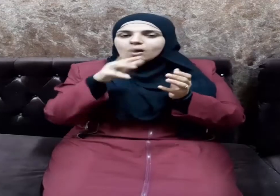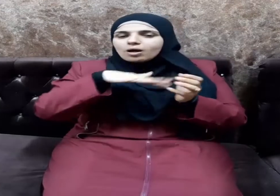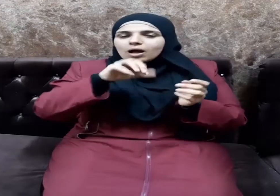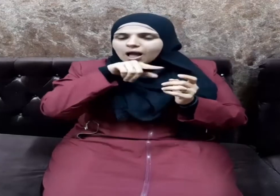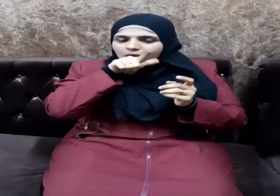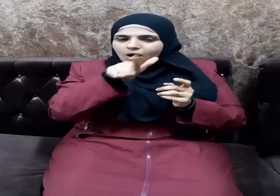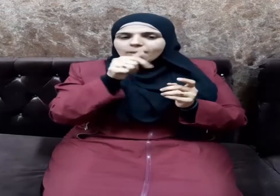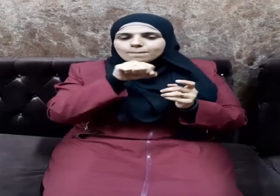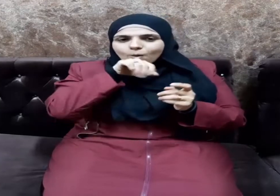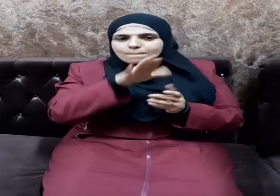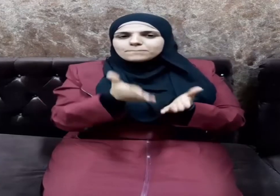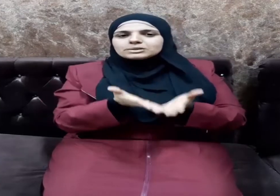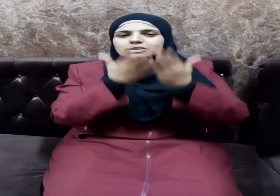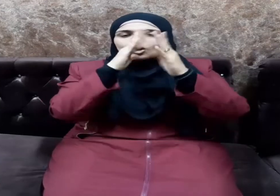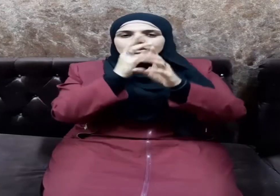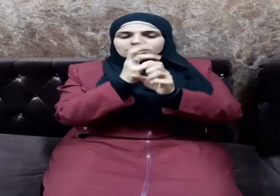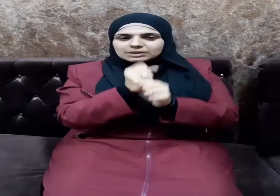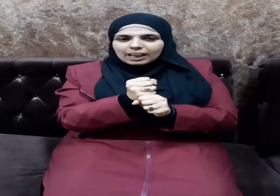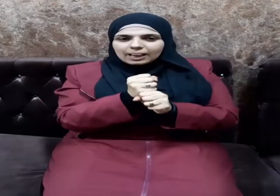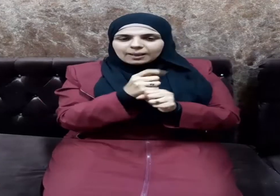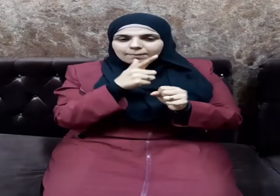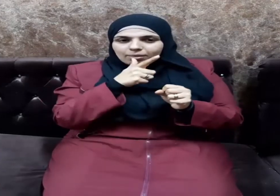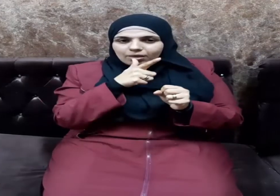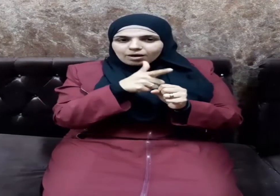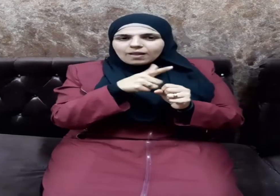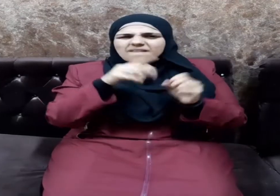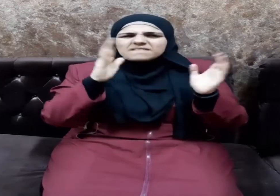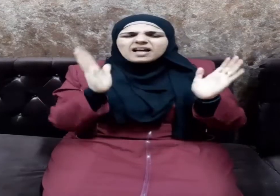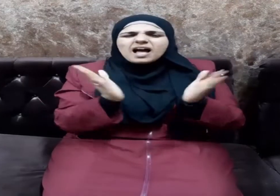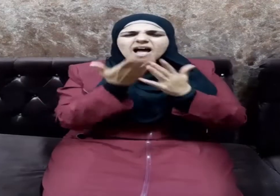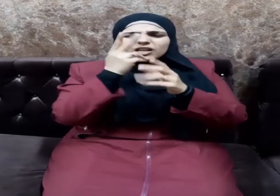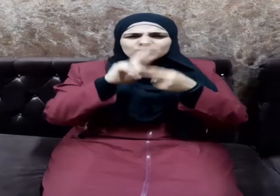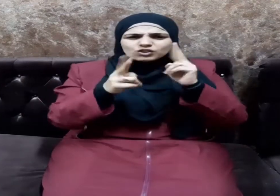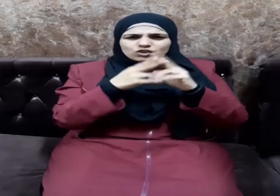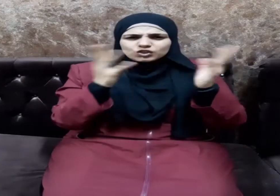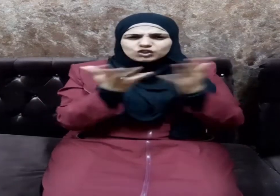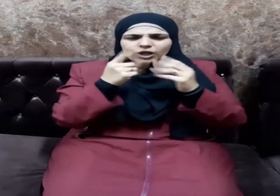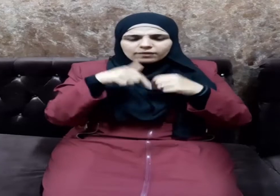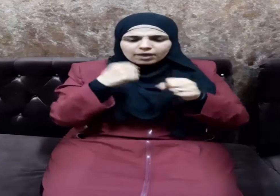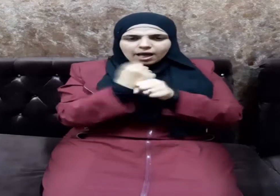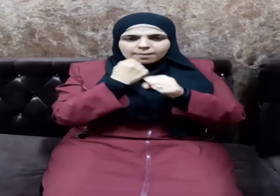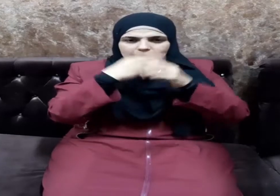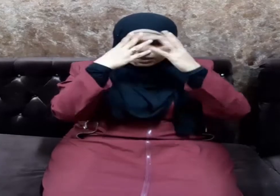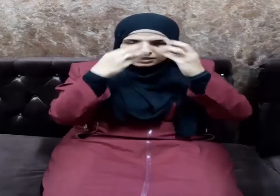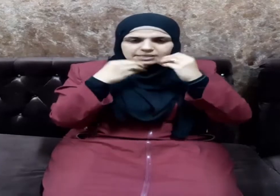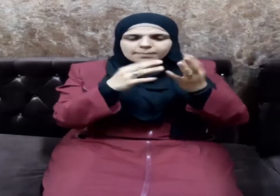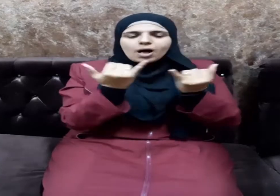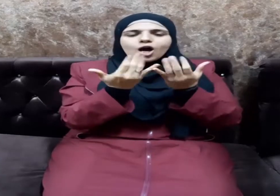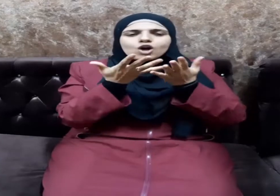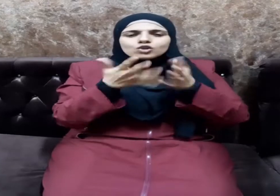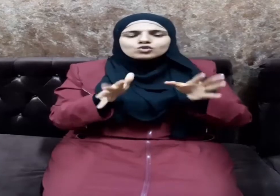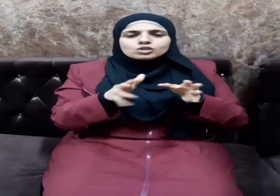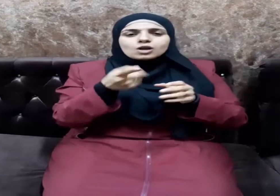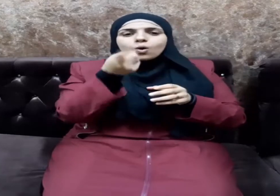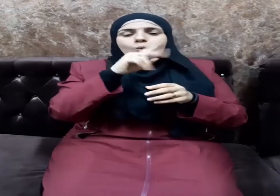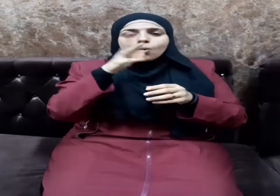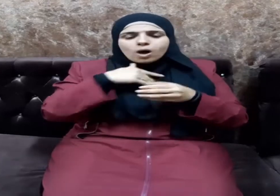النبي صلى الله عليه وسلم في كل ما يحقق السماحة واليسرى ويجسد